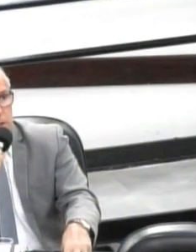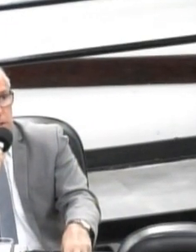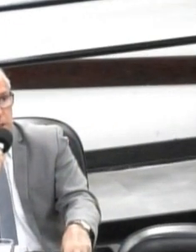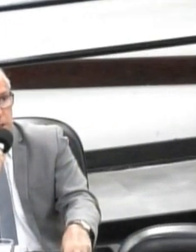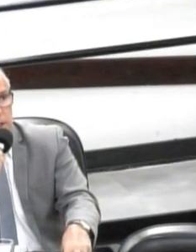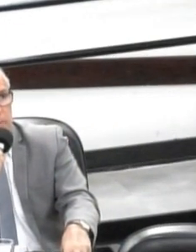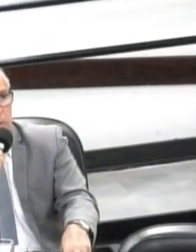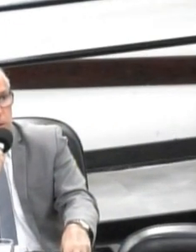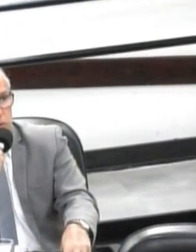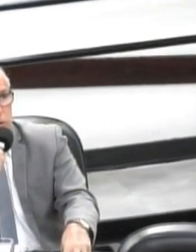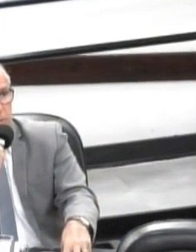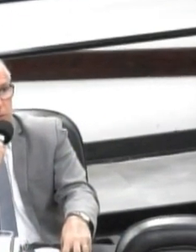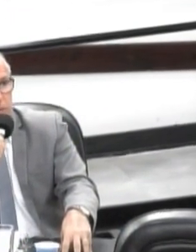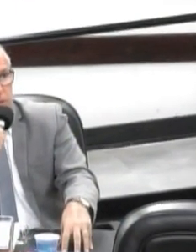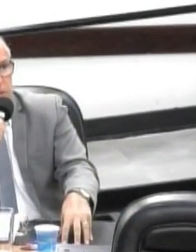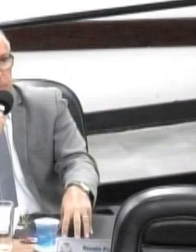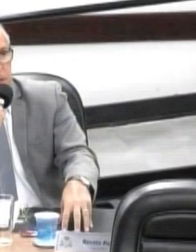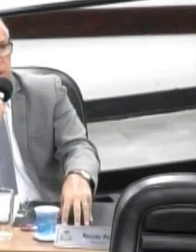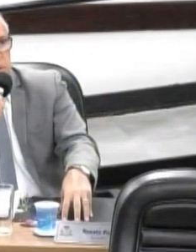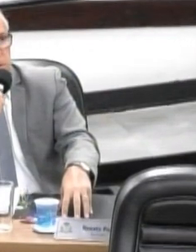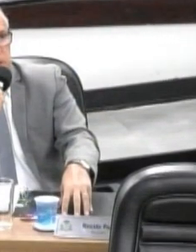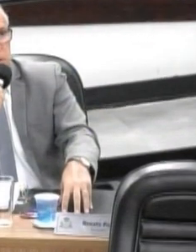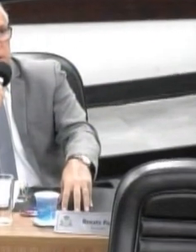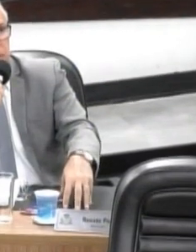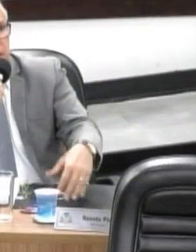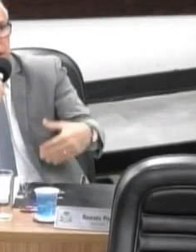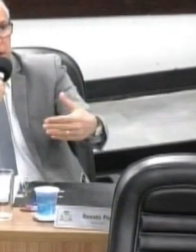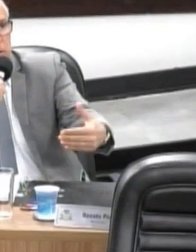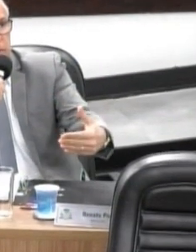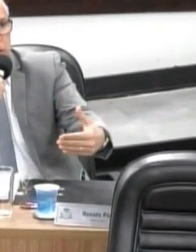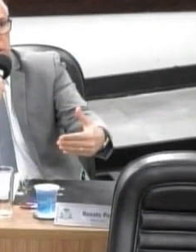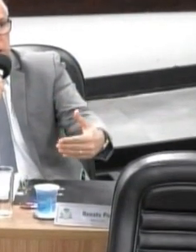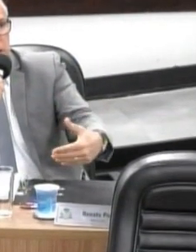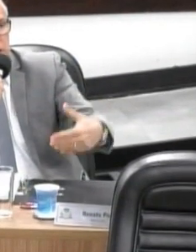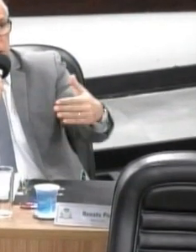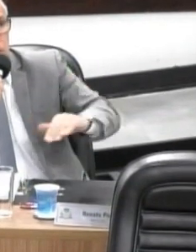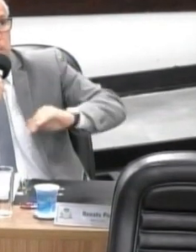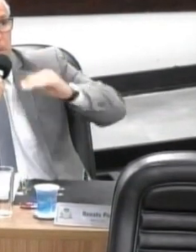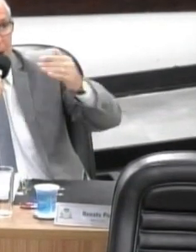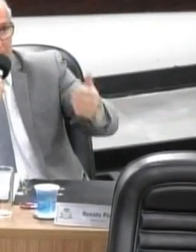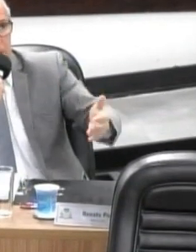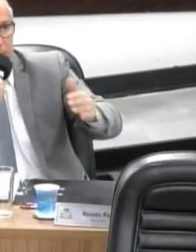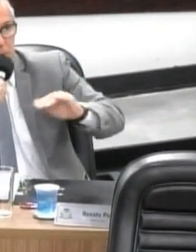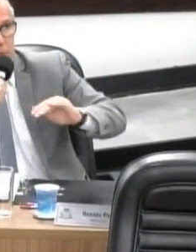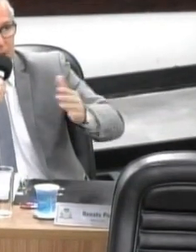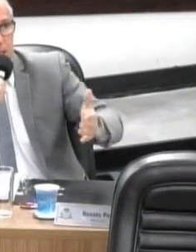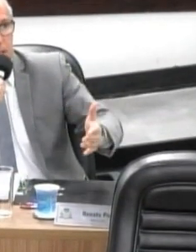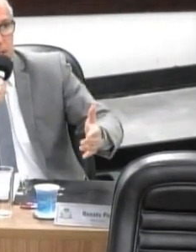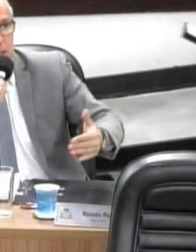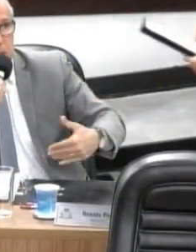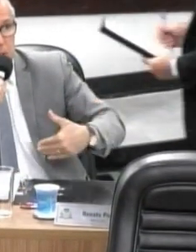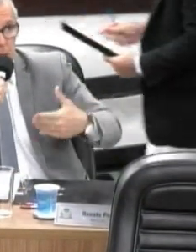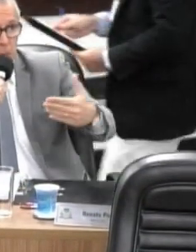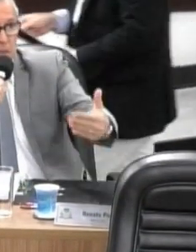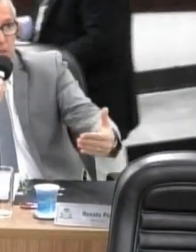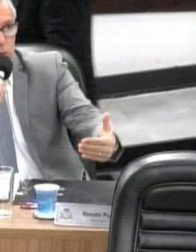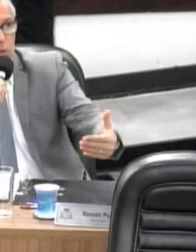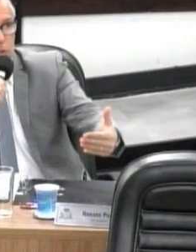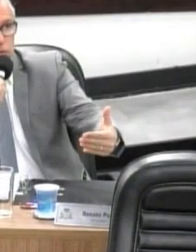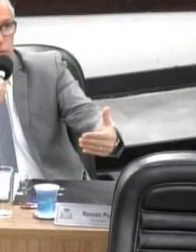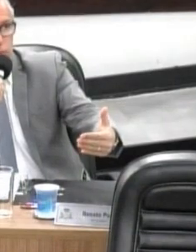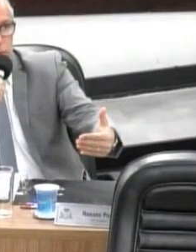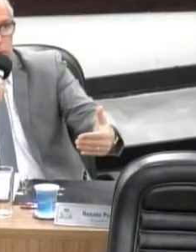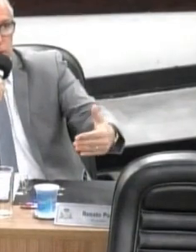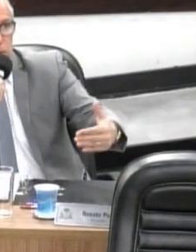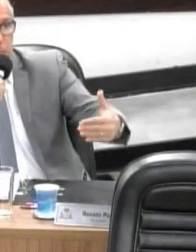e ambulância reclamam muito de lombada física, porque às vezes precisam trafegar em alta velocidade e a lombada mesmo, ela representa